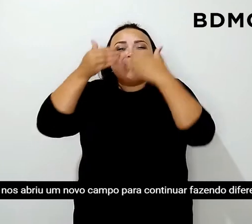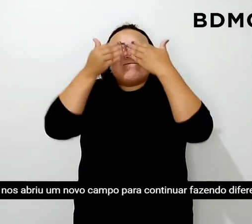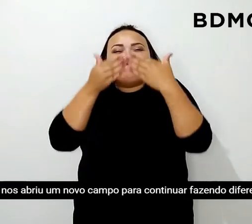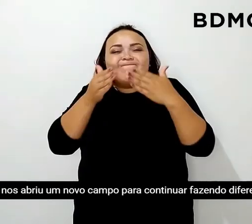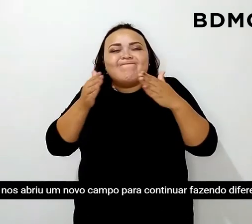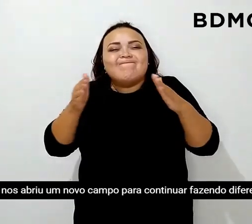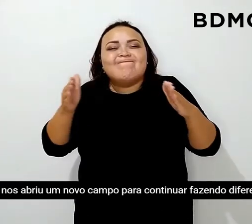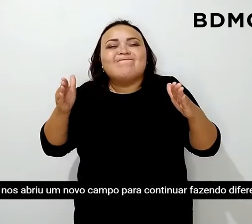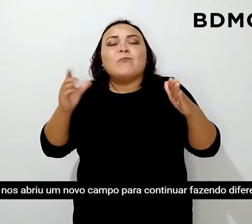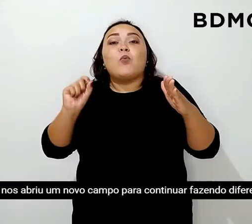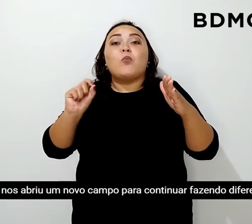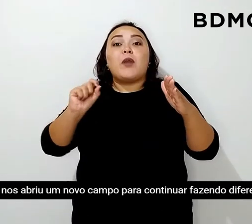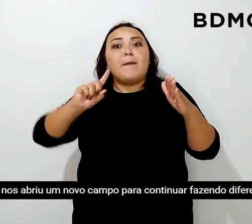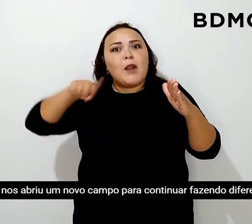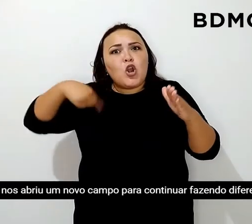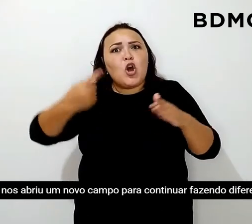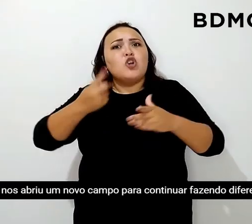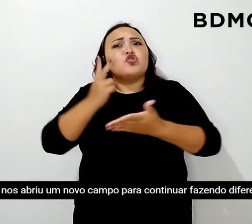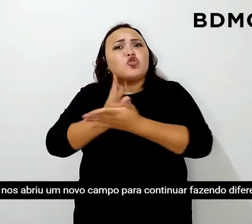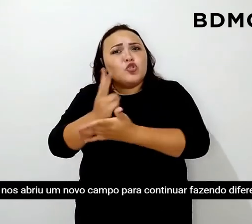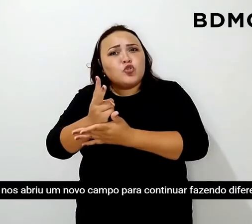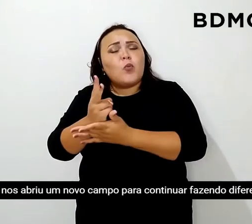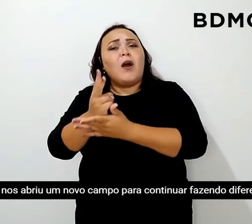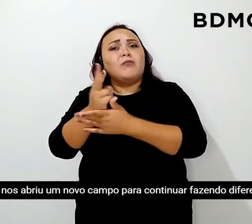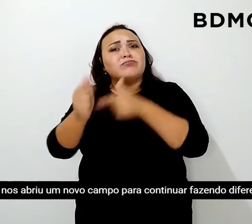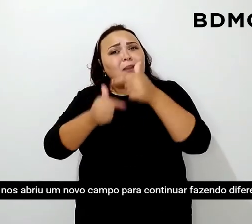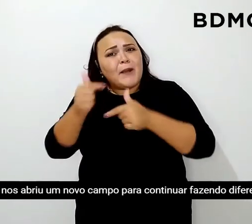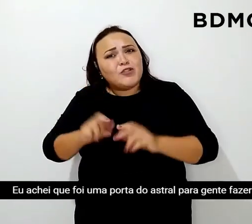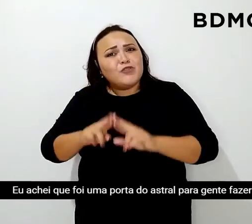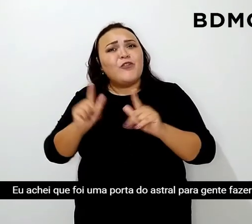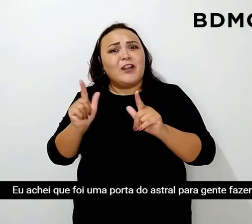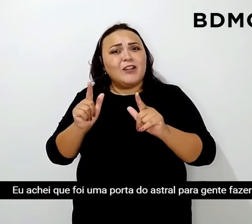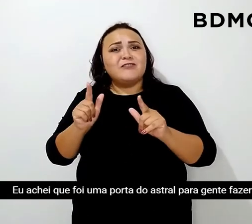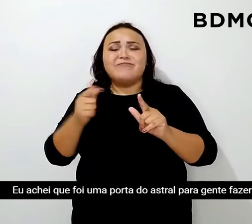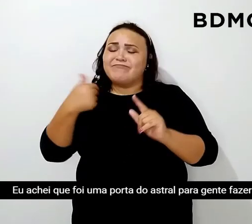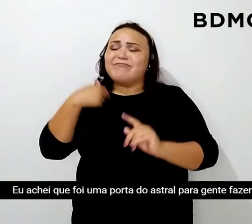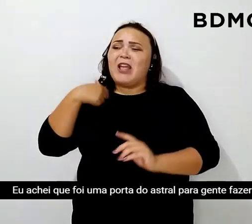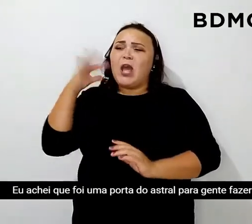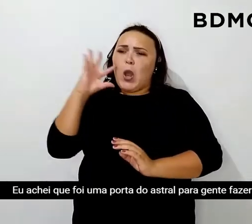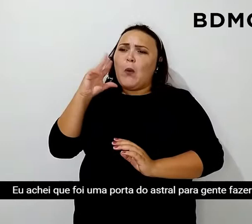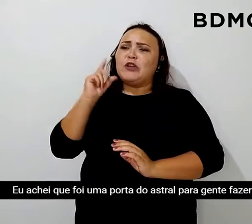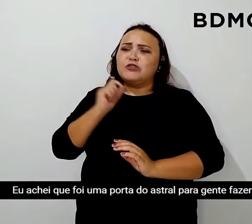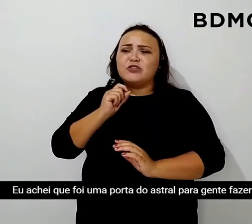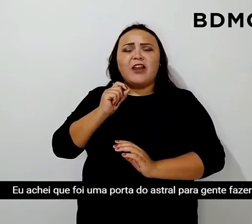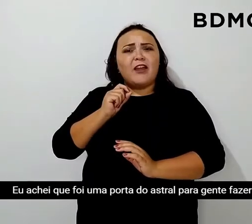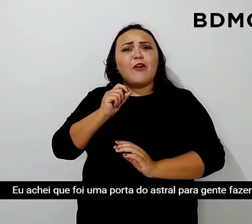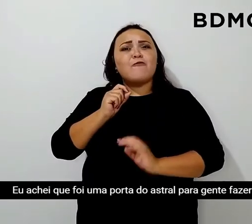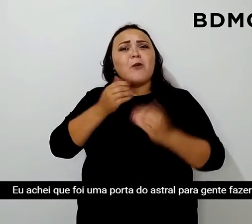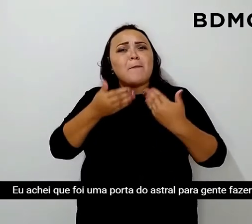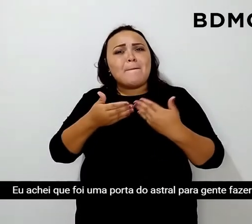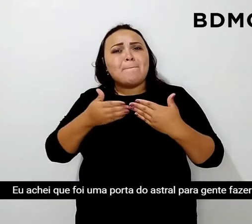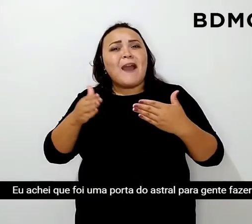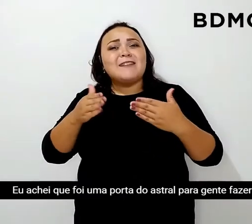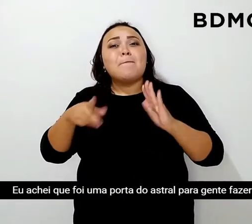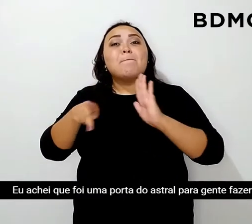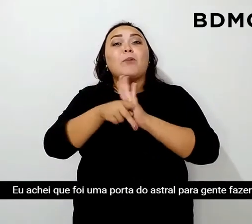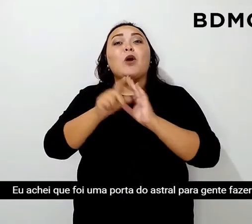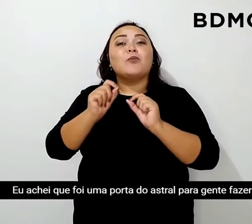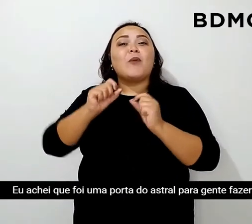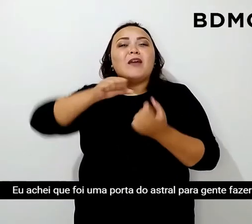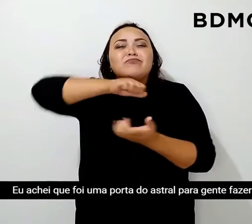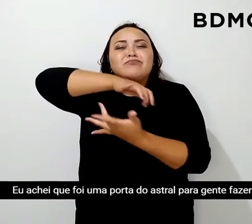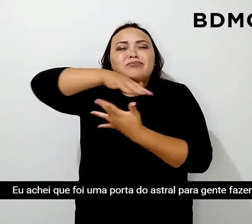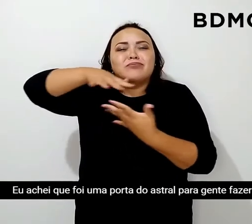abriu um novo campo para continuar fazendo diferente. Eu achei que foi uma porta do